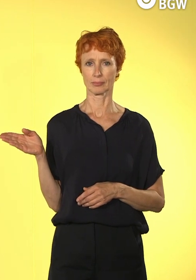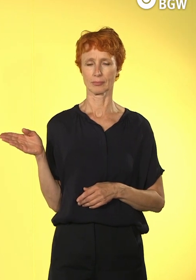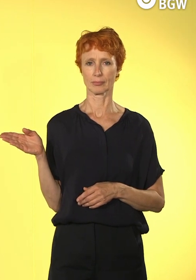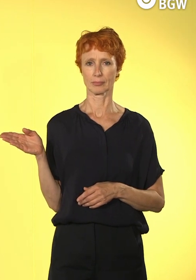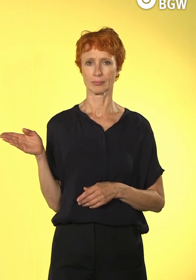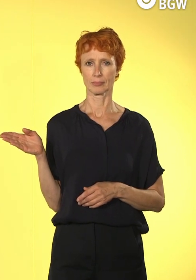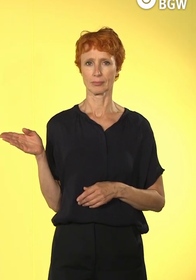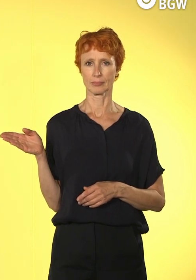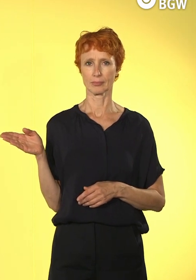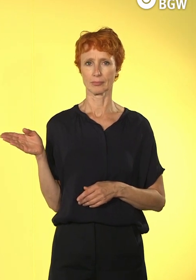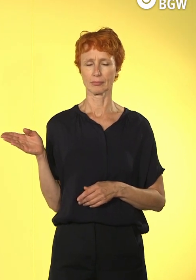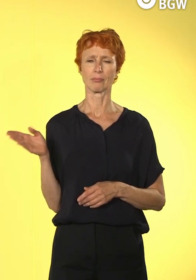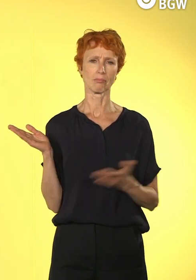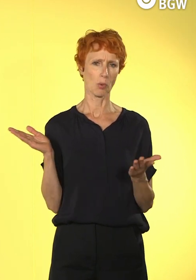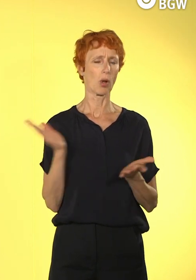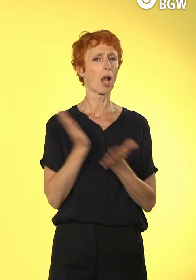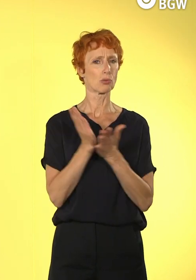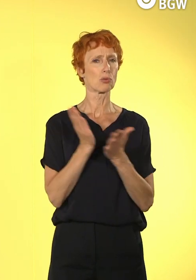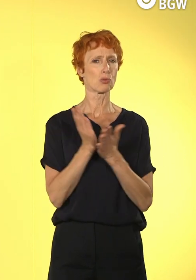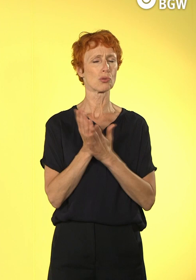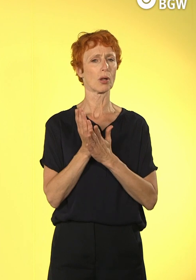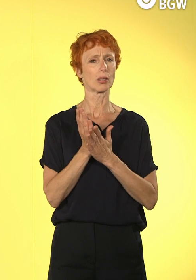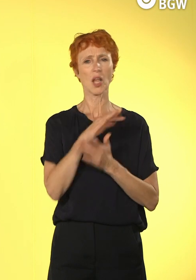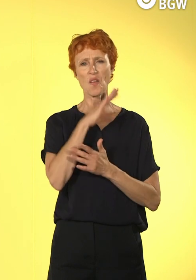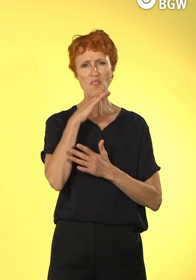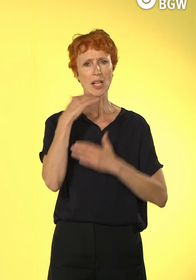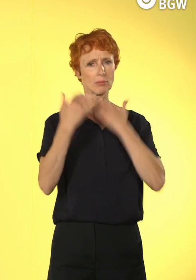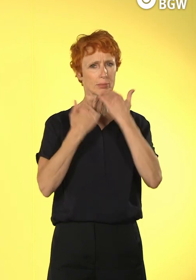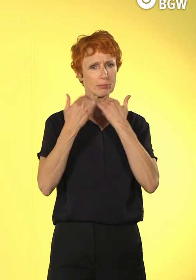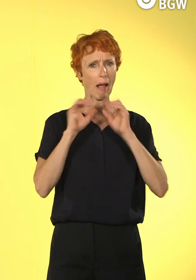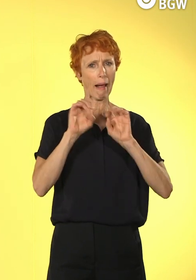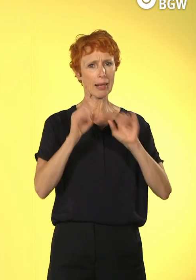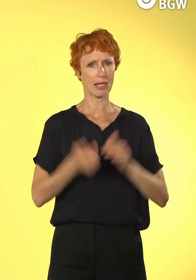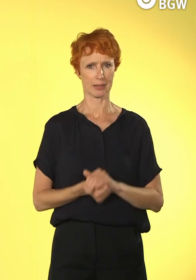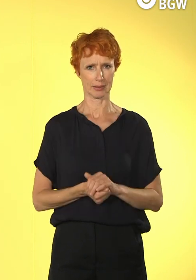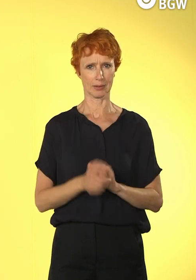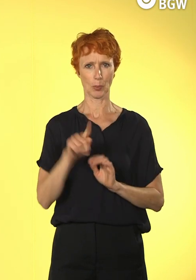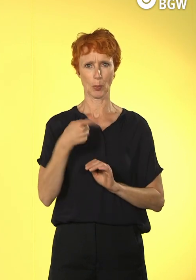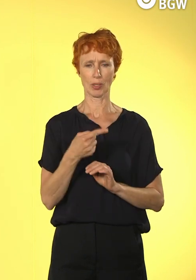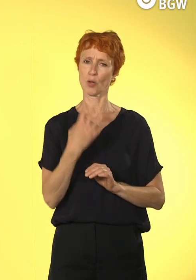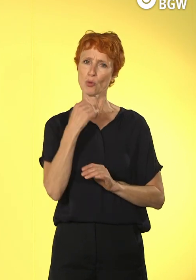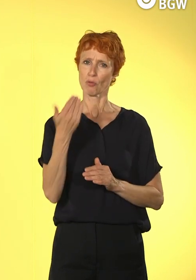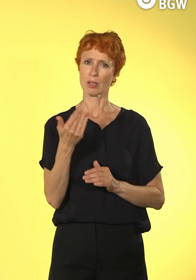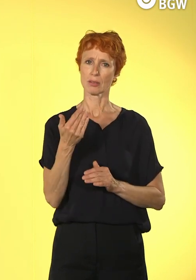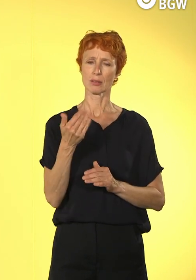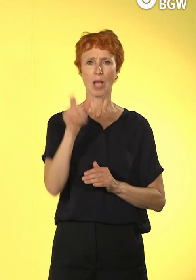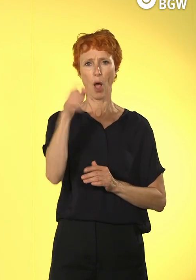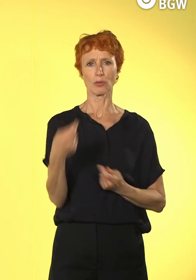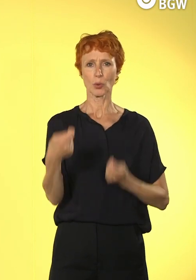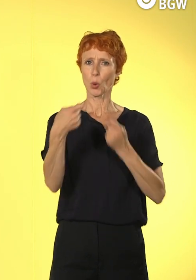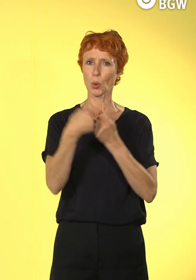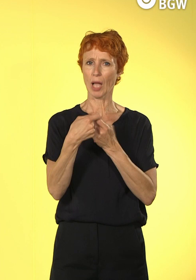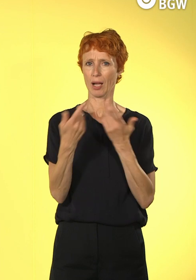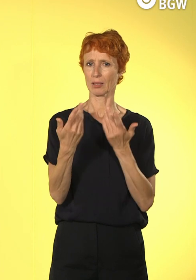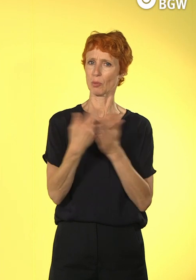schon hinreichend erläutert. Und wir würden gerne noch mal mit Ihnen ins Gespräch gehen, wenn Sie einverstanden